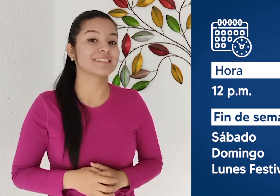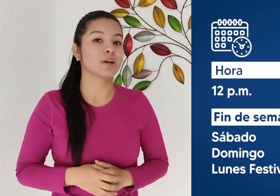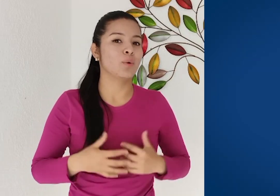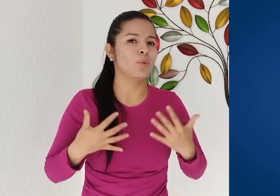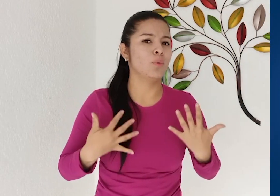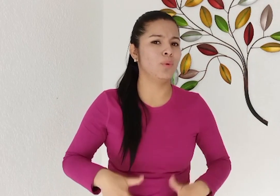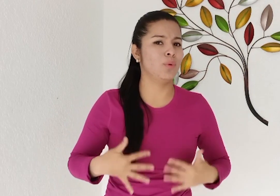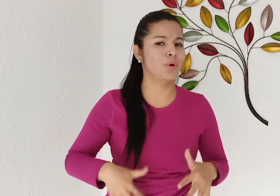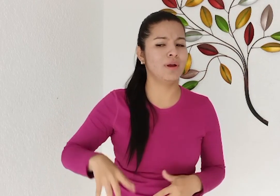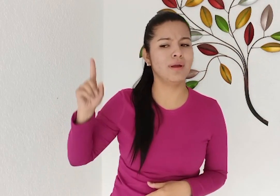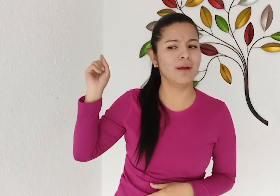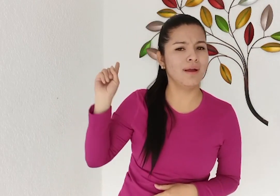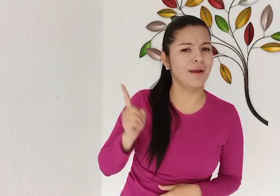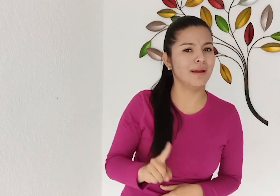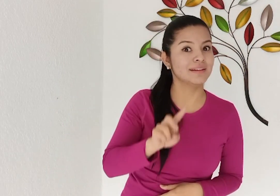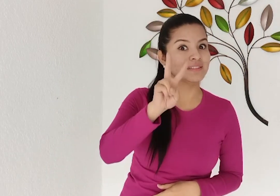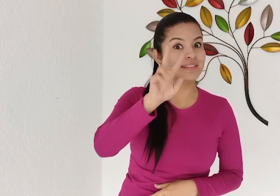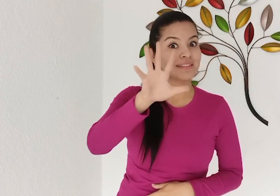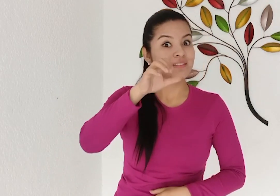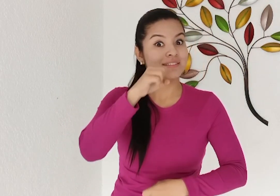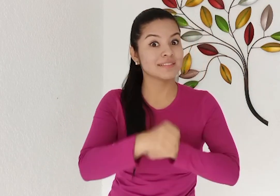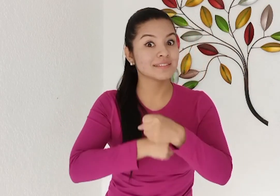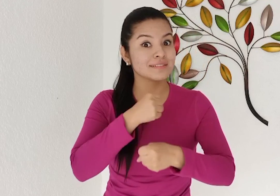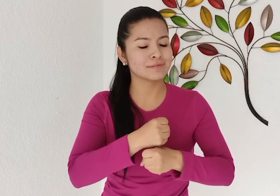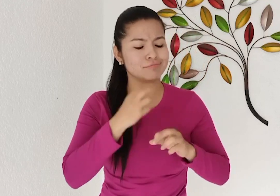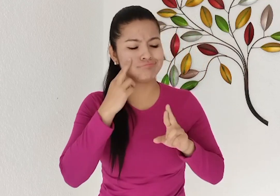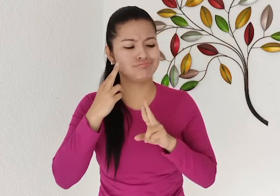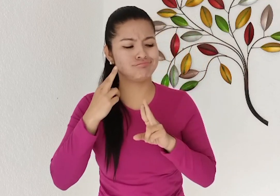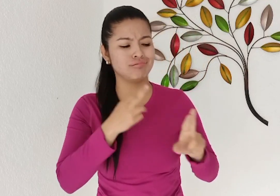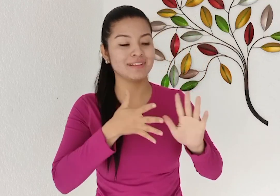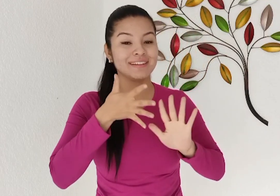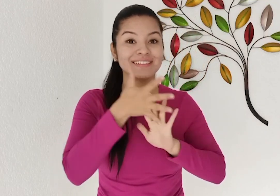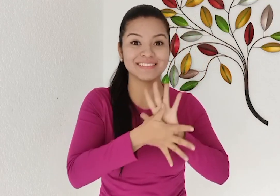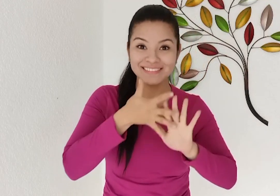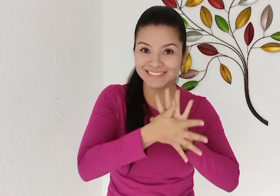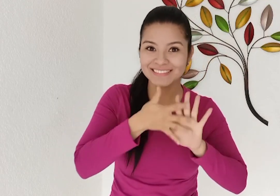Un logro más en estos 25 años de reconocimiento de la lengua de señas.